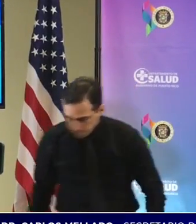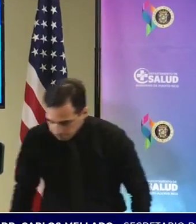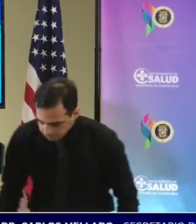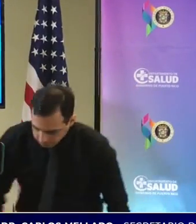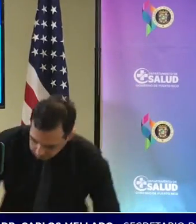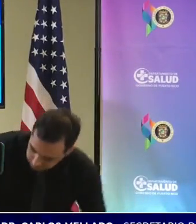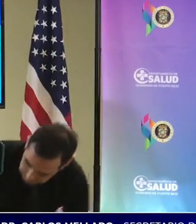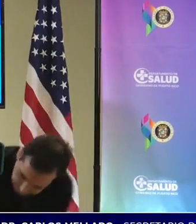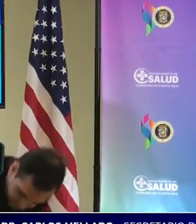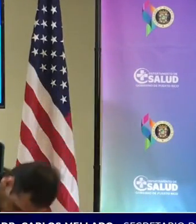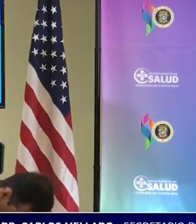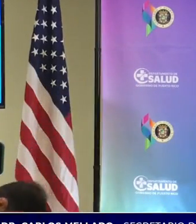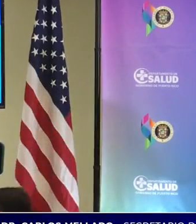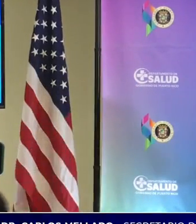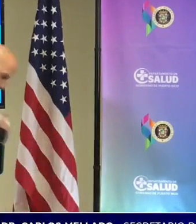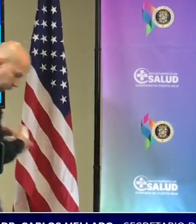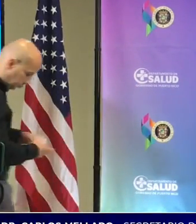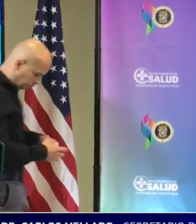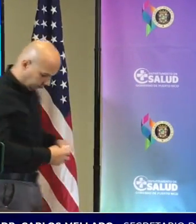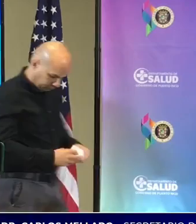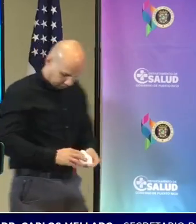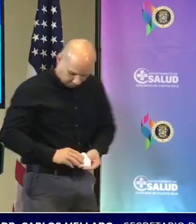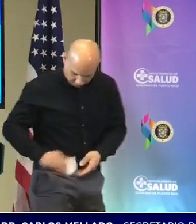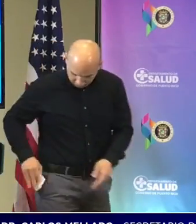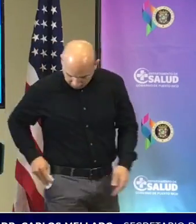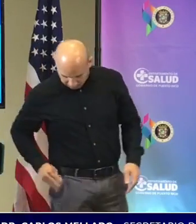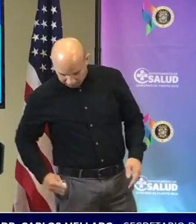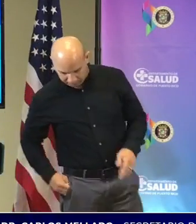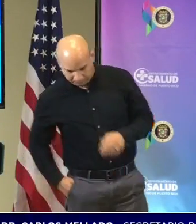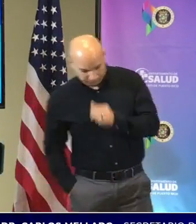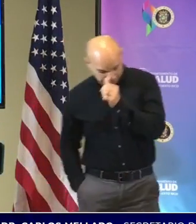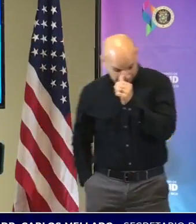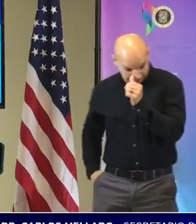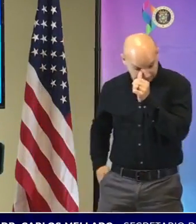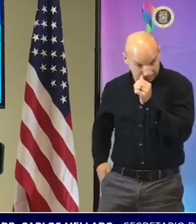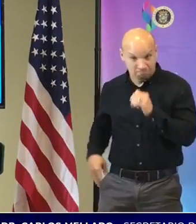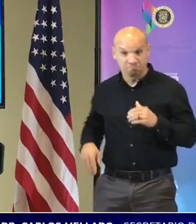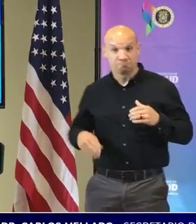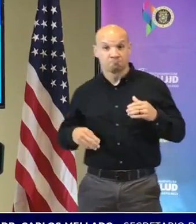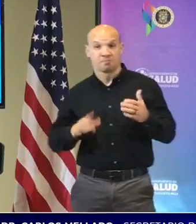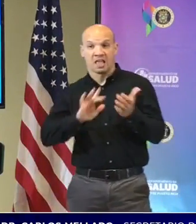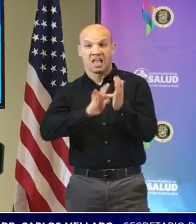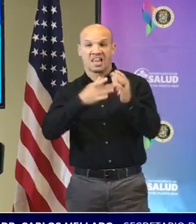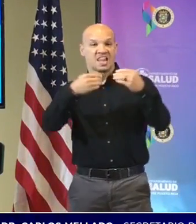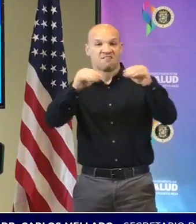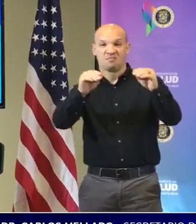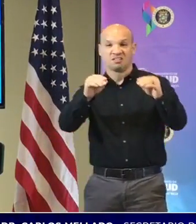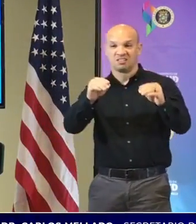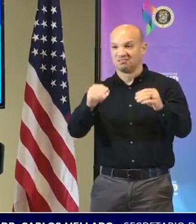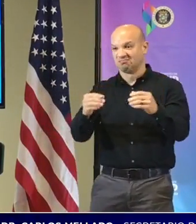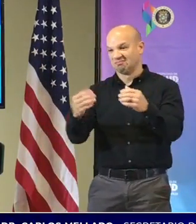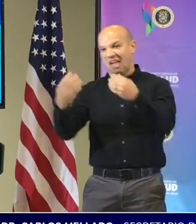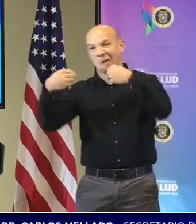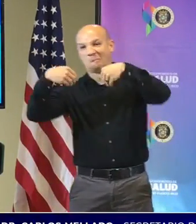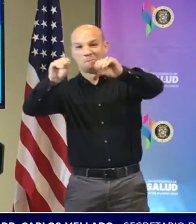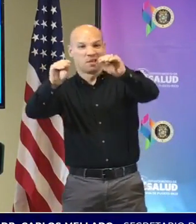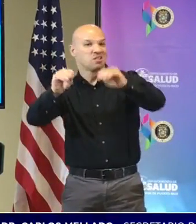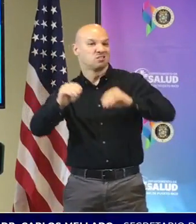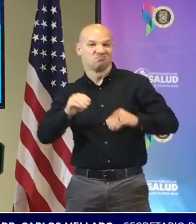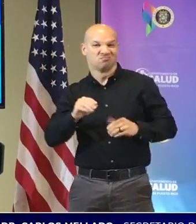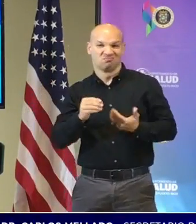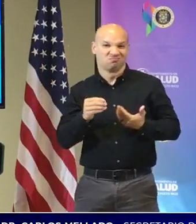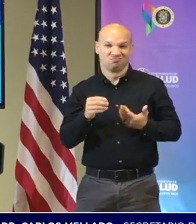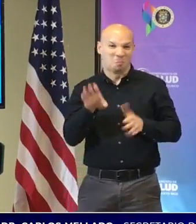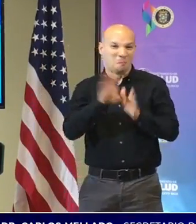nombre de la Rusia las farmacias venden exactamente la misma prueba que las tenían solo tienen especial a 16 dólares y tienen dos pruebas o sea